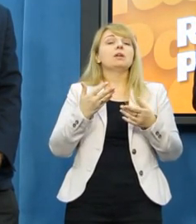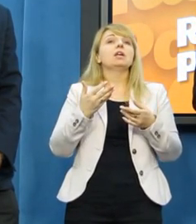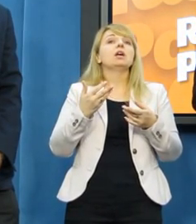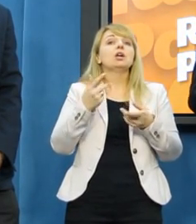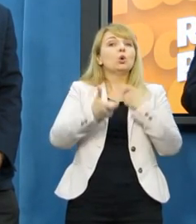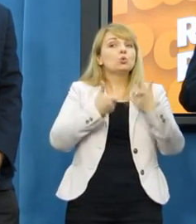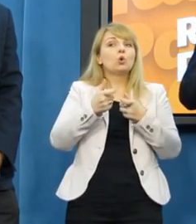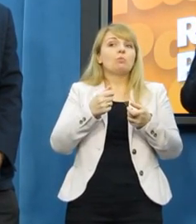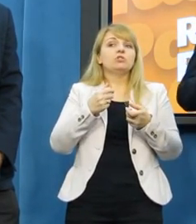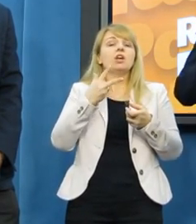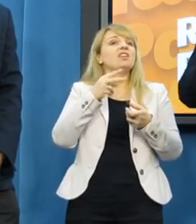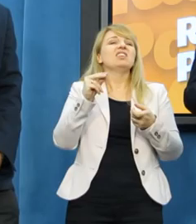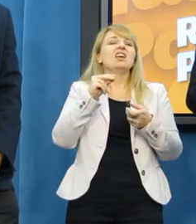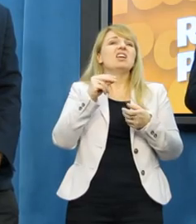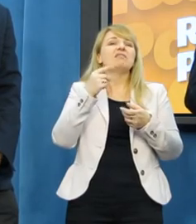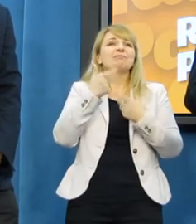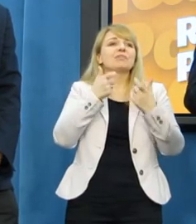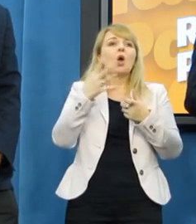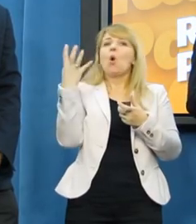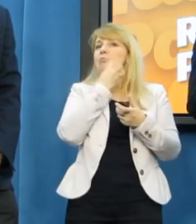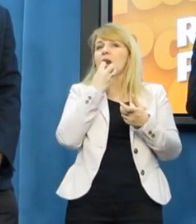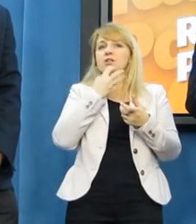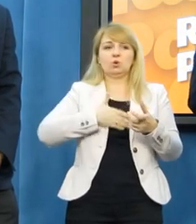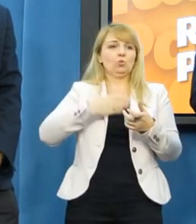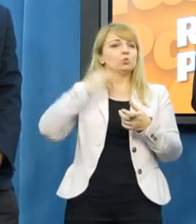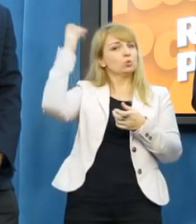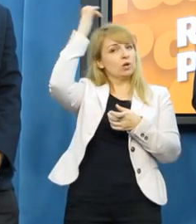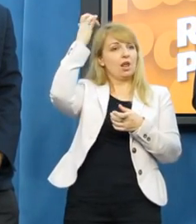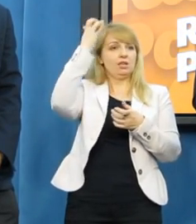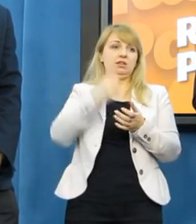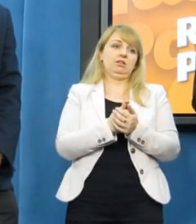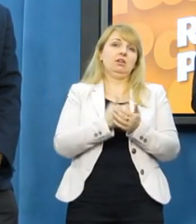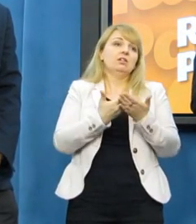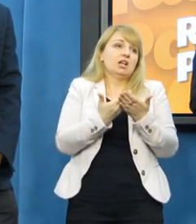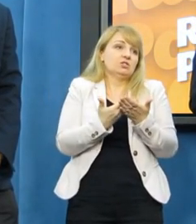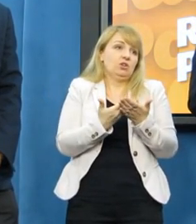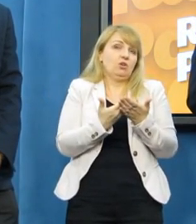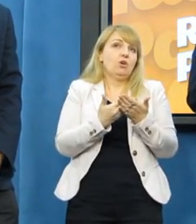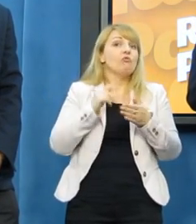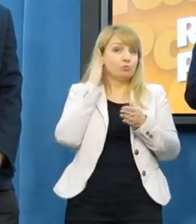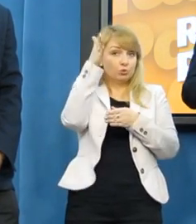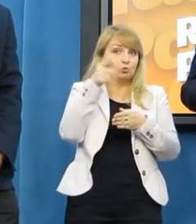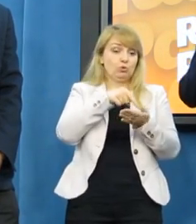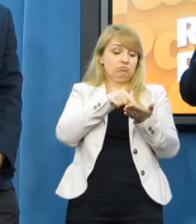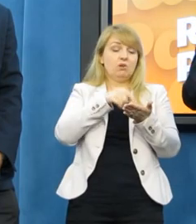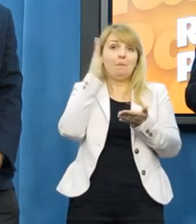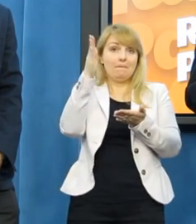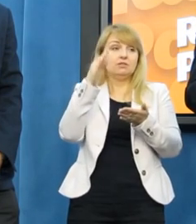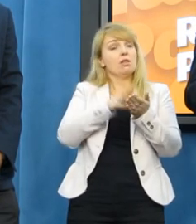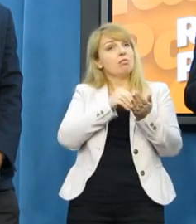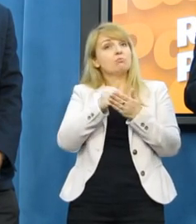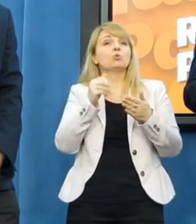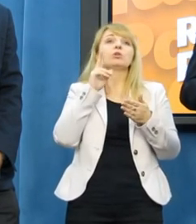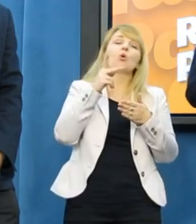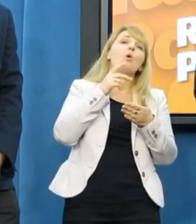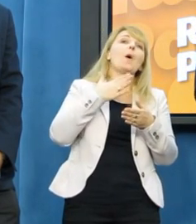religijnych. Coś bardzo niejasnego, mętnego, co by w konsekwencji prowadziło do tego, że na przykład lepsze czy gorsze